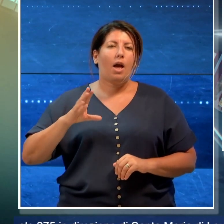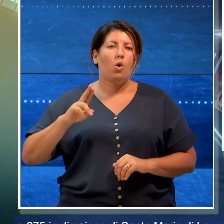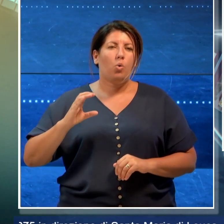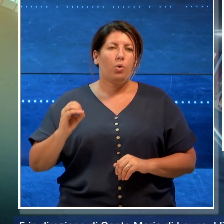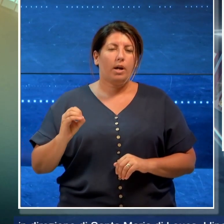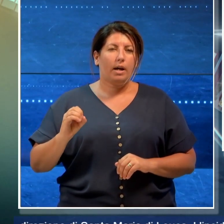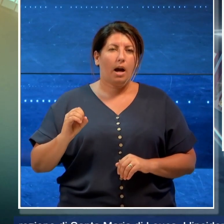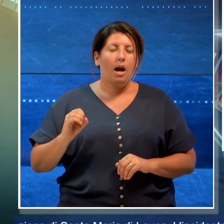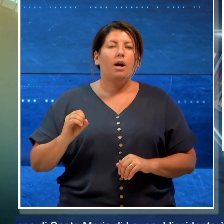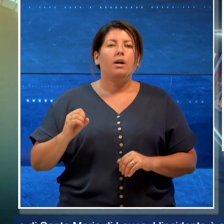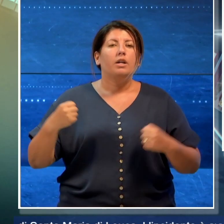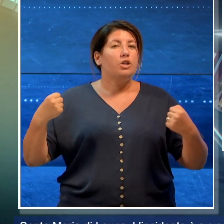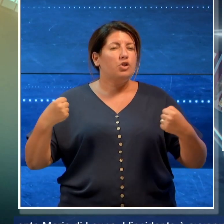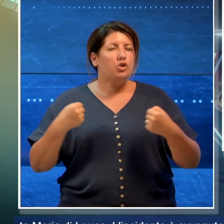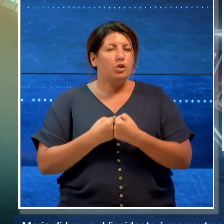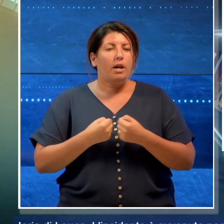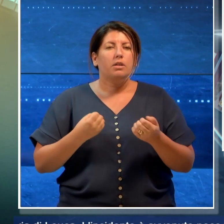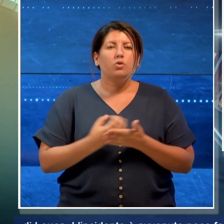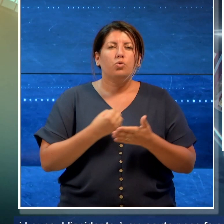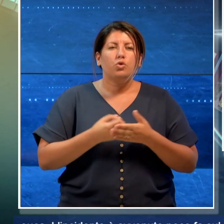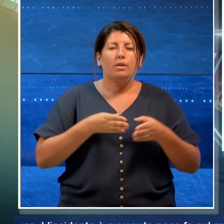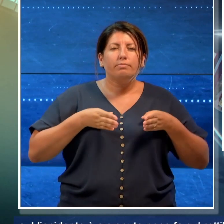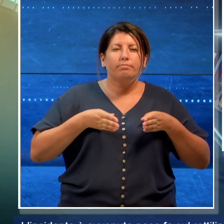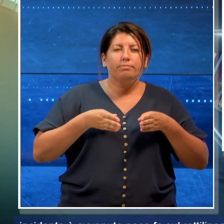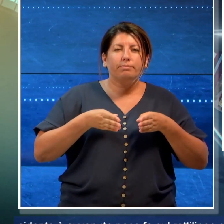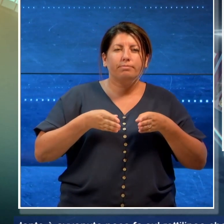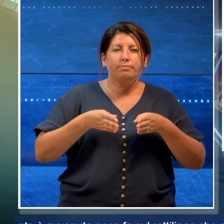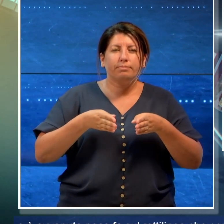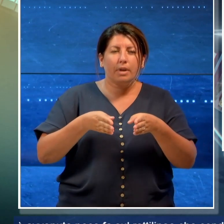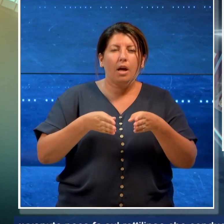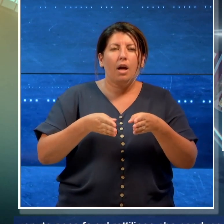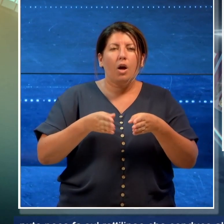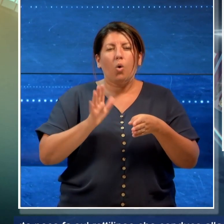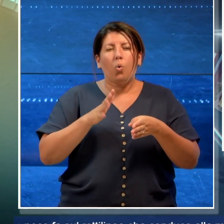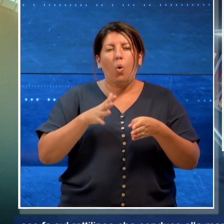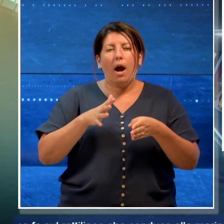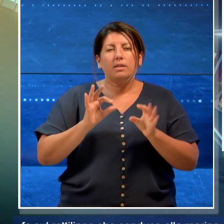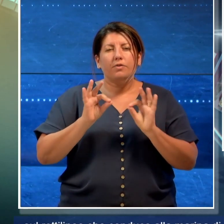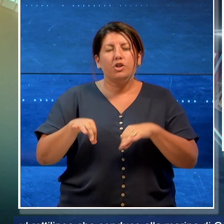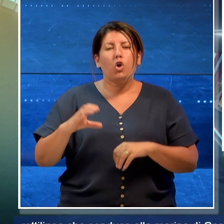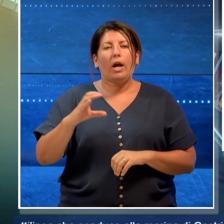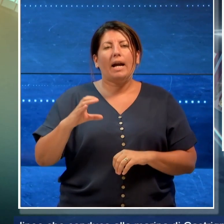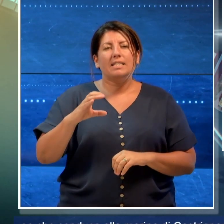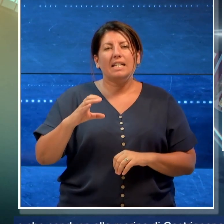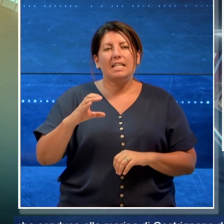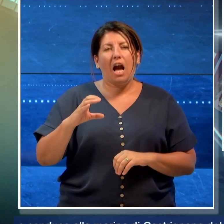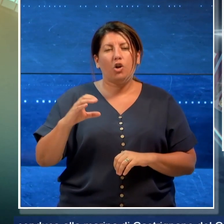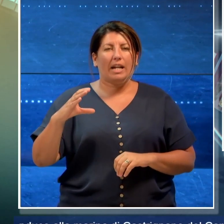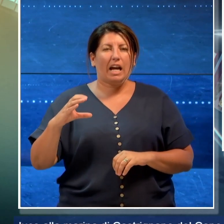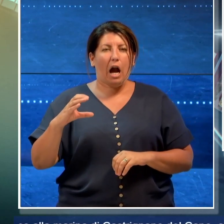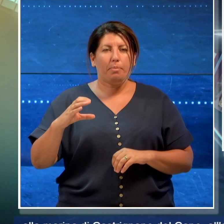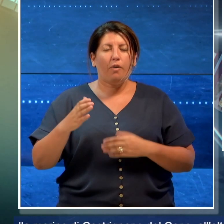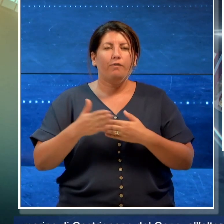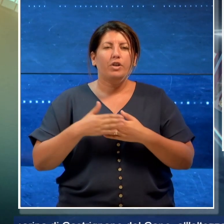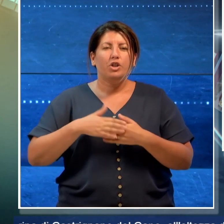L'incidente è avvenuto sul rettilineo che conduce alla marina di Castrignano del Capo all'altezza dell